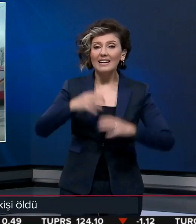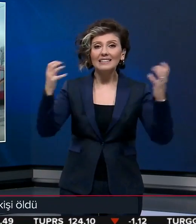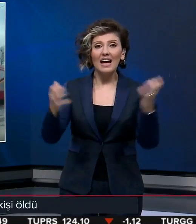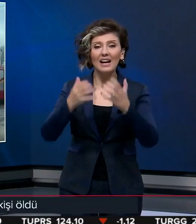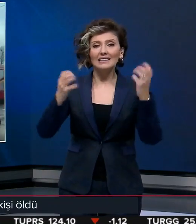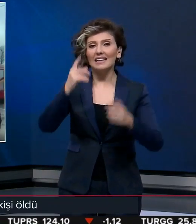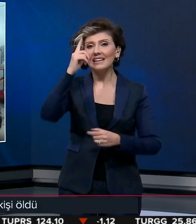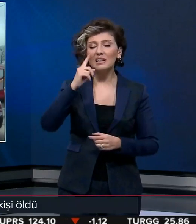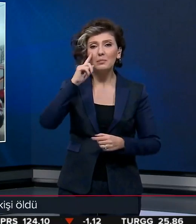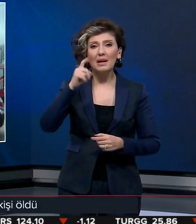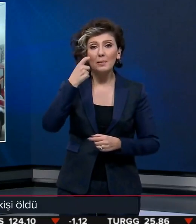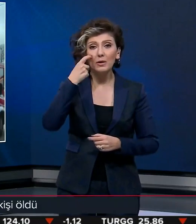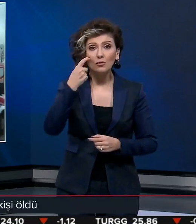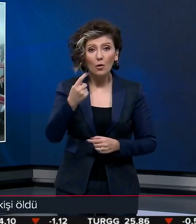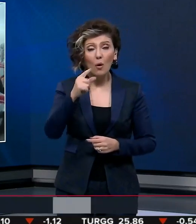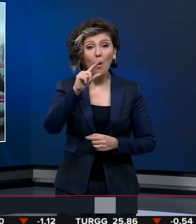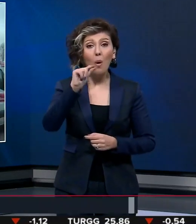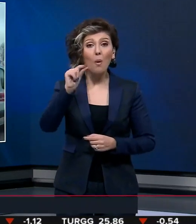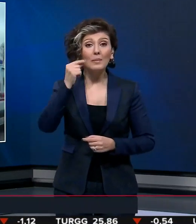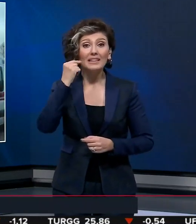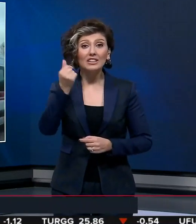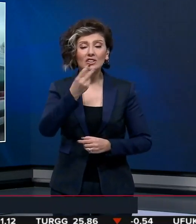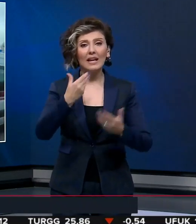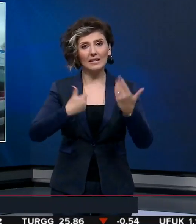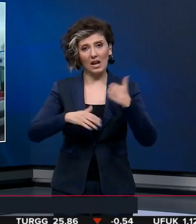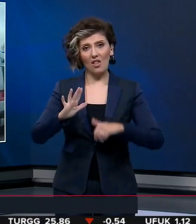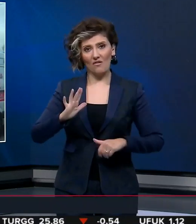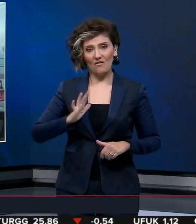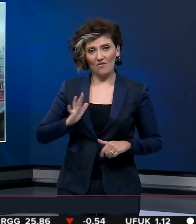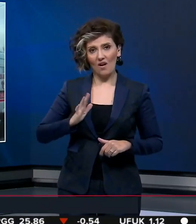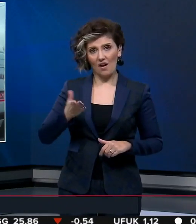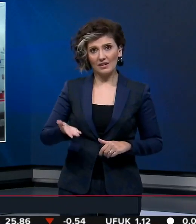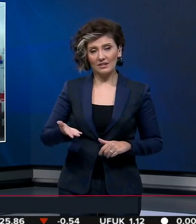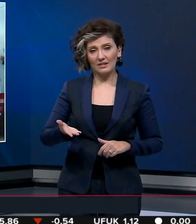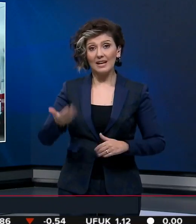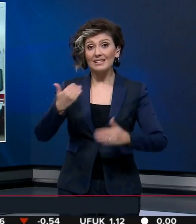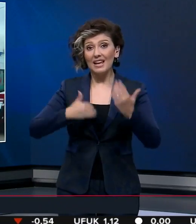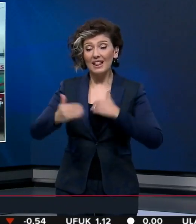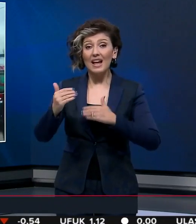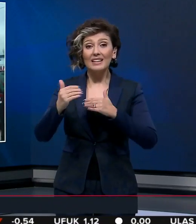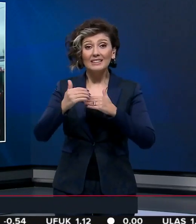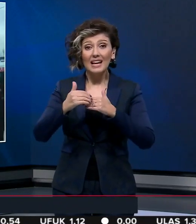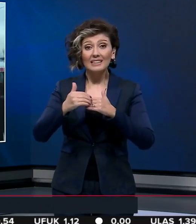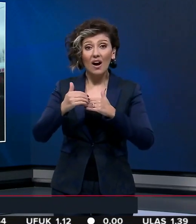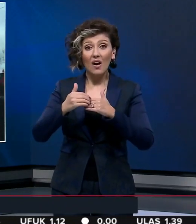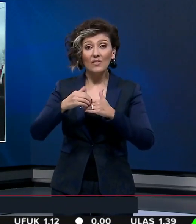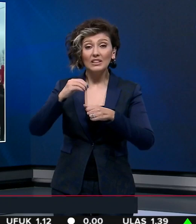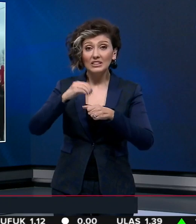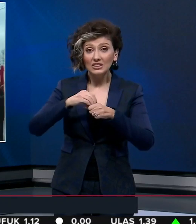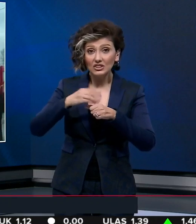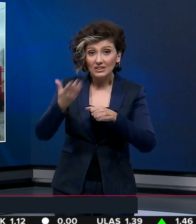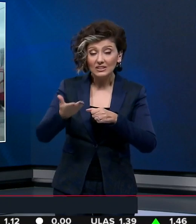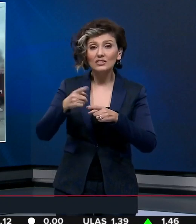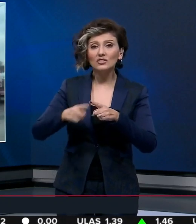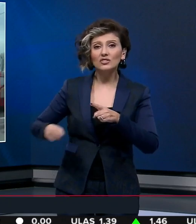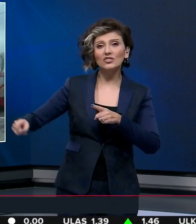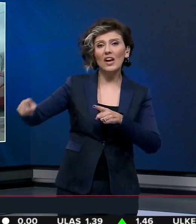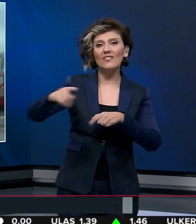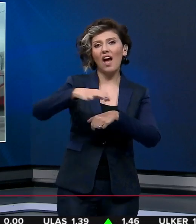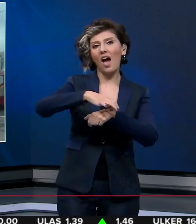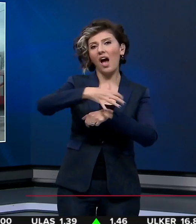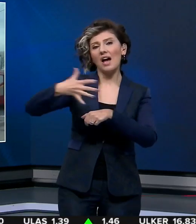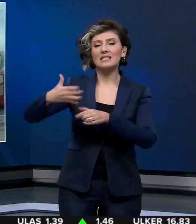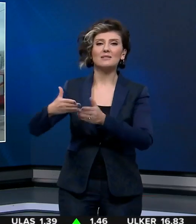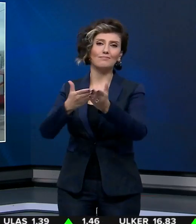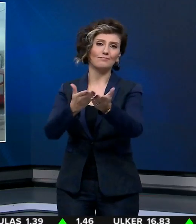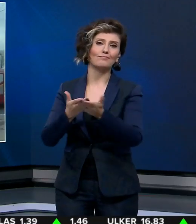Ankara'daki yangında ilk belirlemelere göre 11 kişi de yaralandı. Yaralılar tedavi altına alınmak üzere çevre